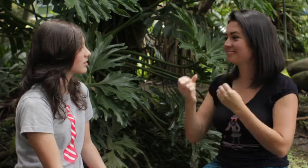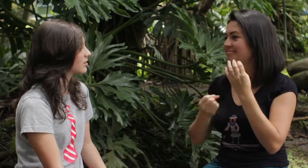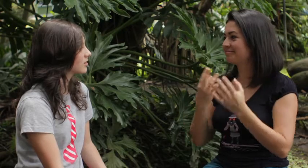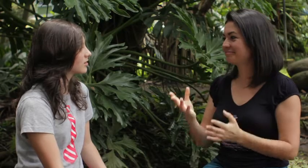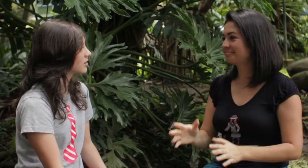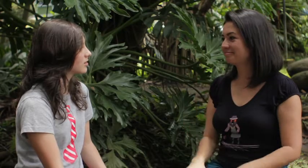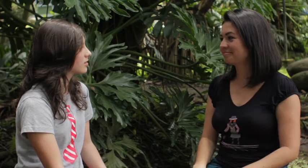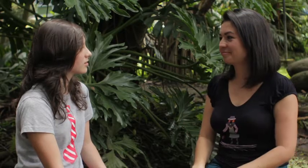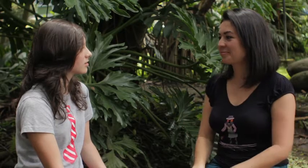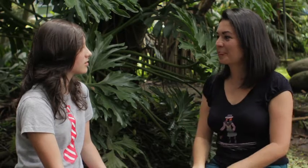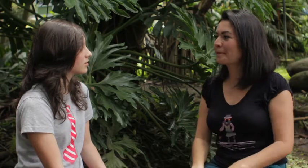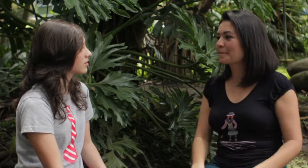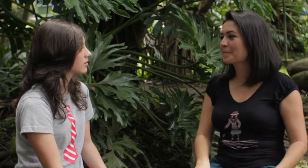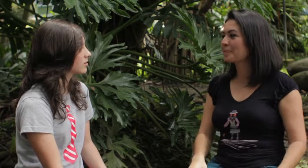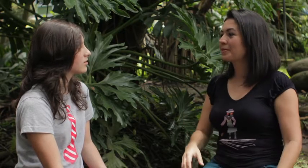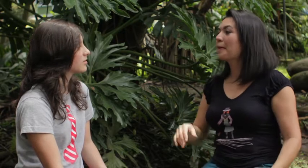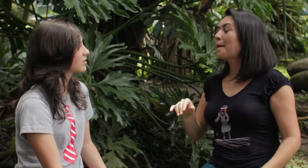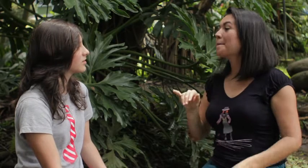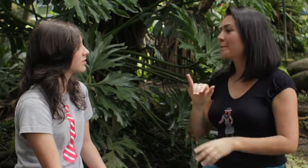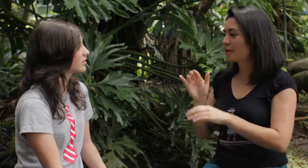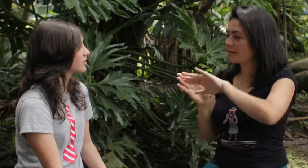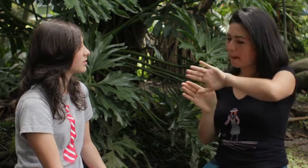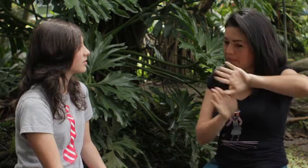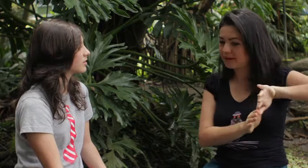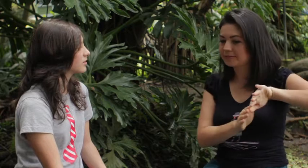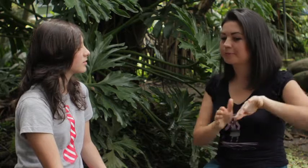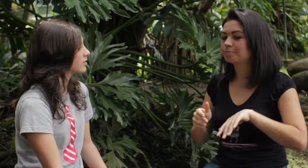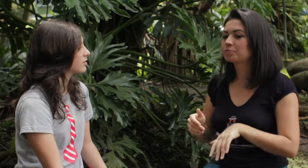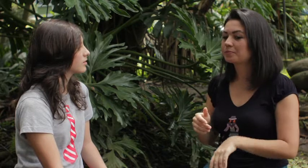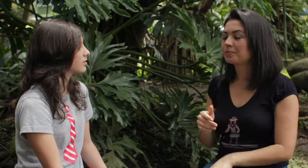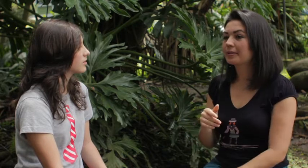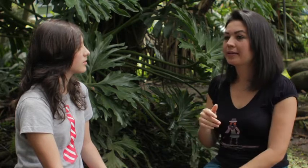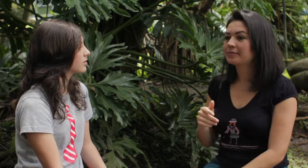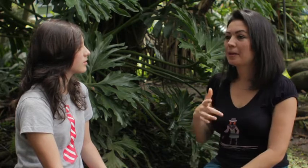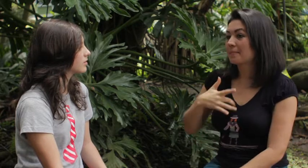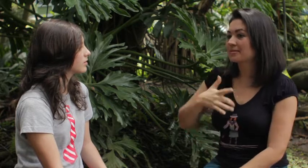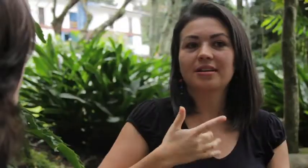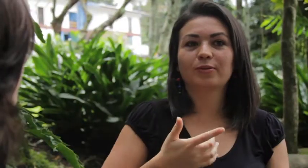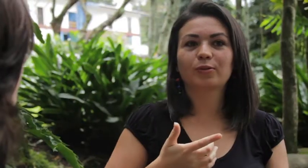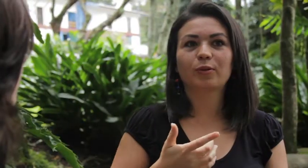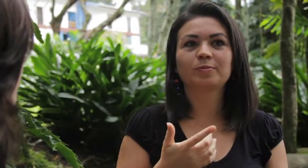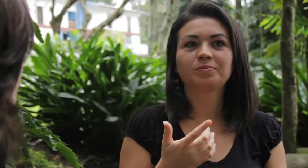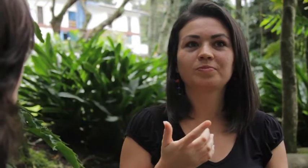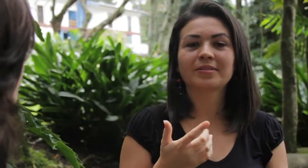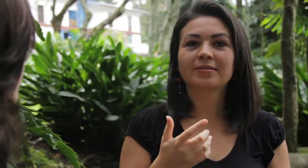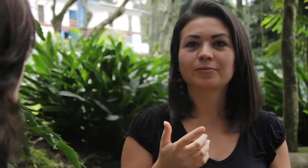comunico A través de la lengua De señas Ahora aparte Me siento